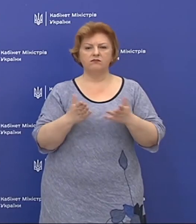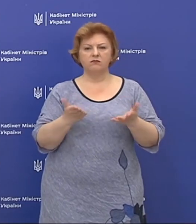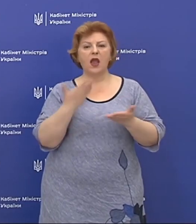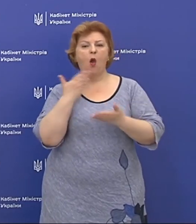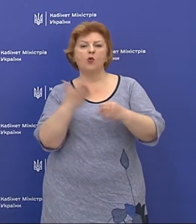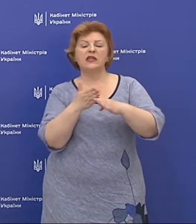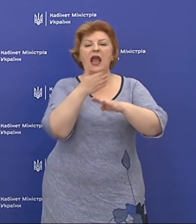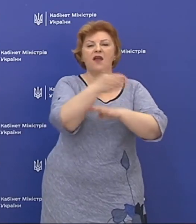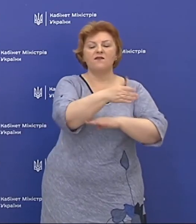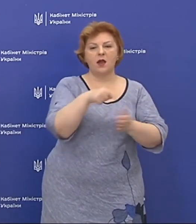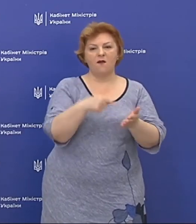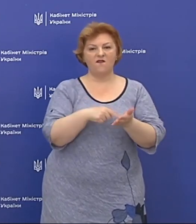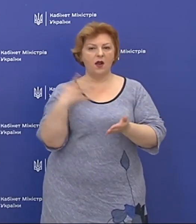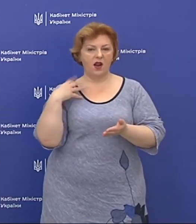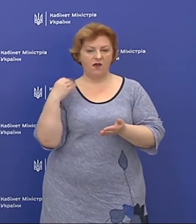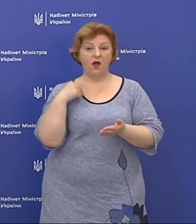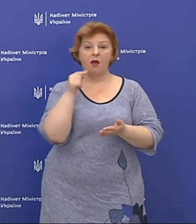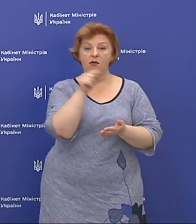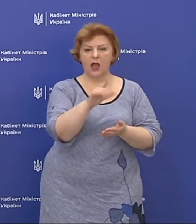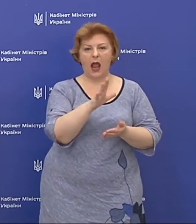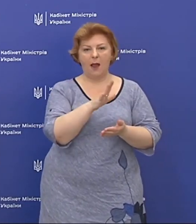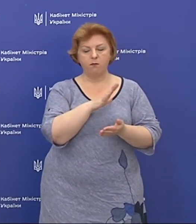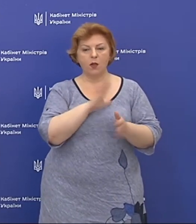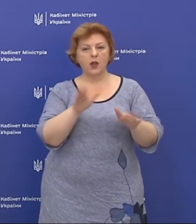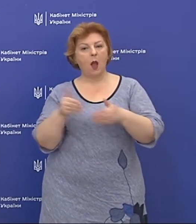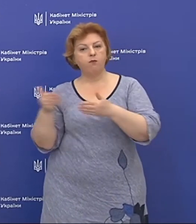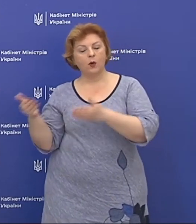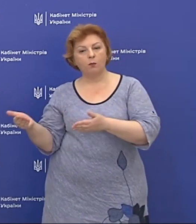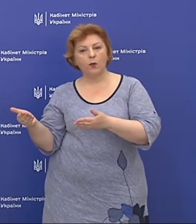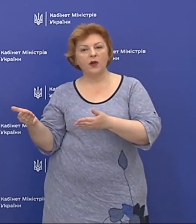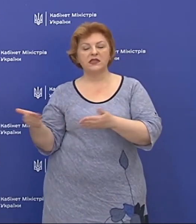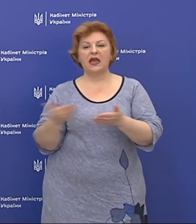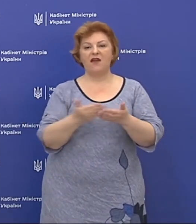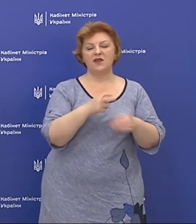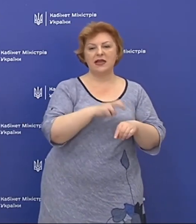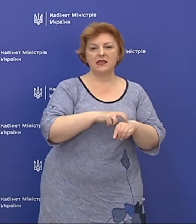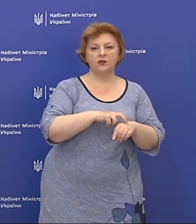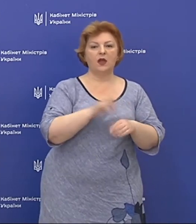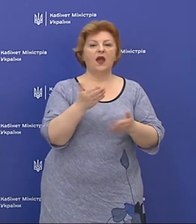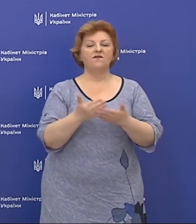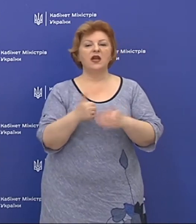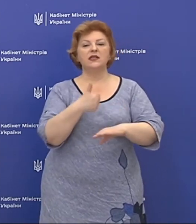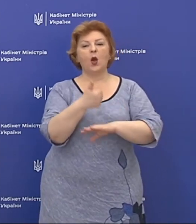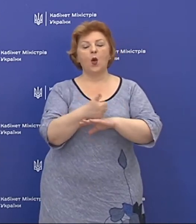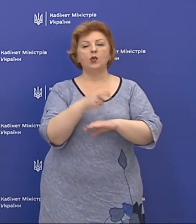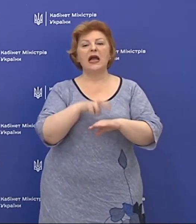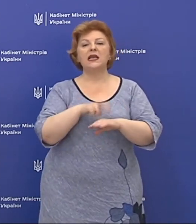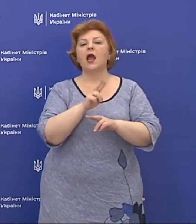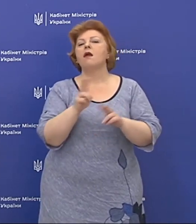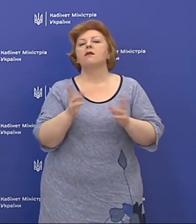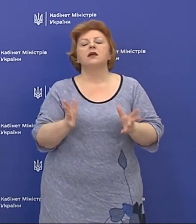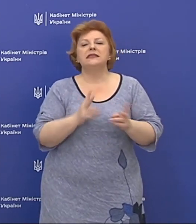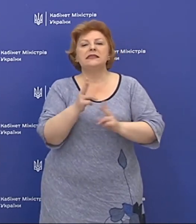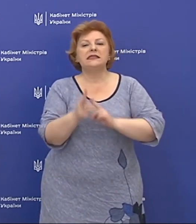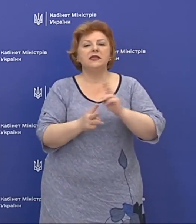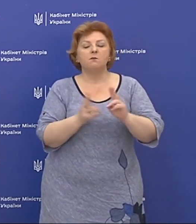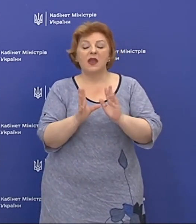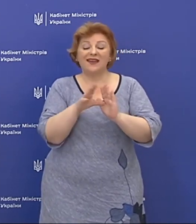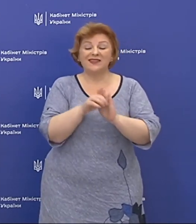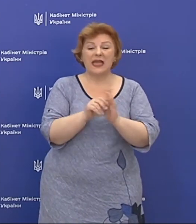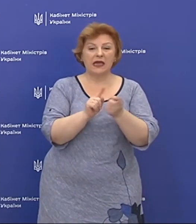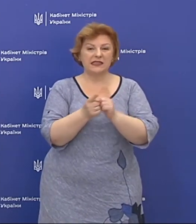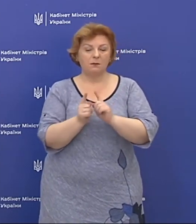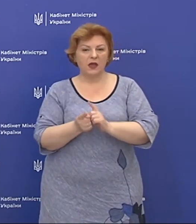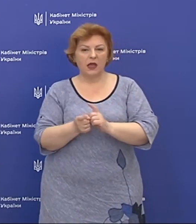визит до Львову, тобто були пропозиції, в тому числі від лікарів, від головних лікарів, яким чином змінити, внести